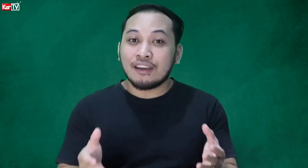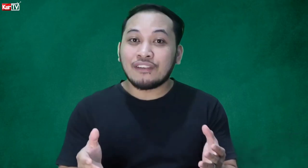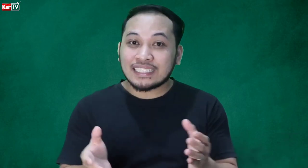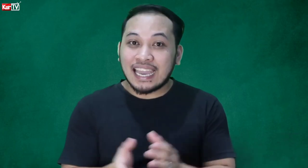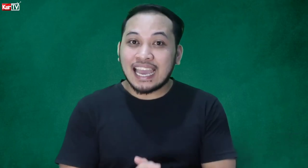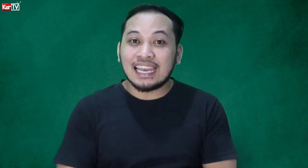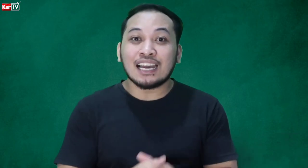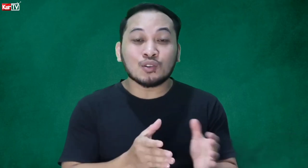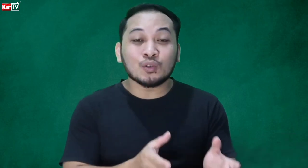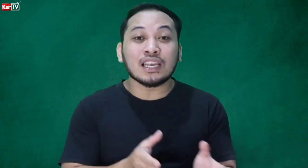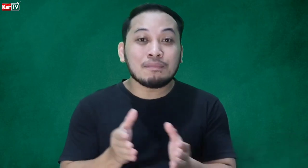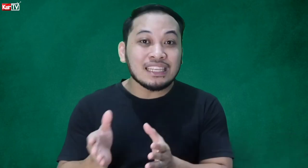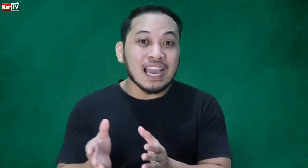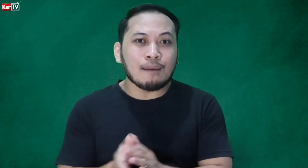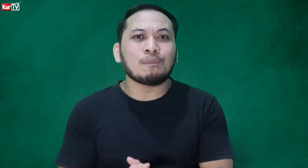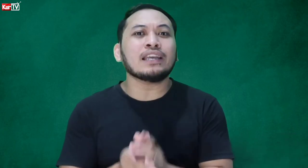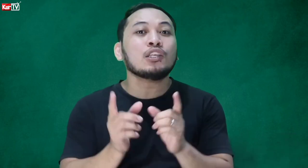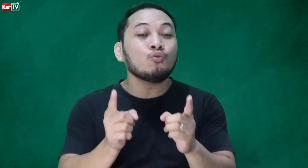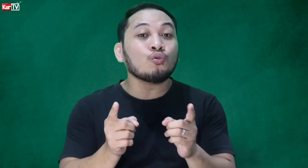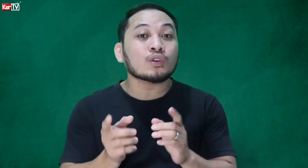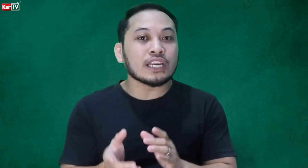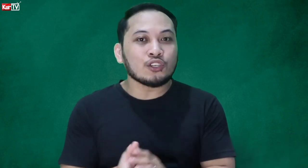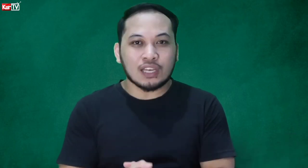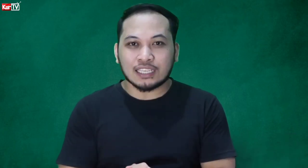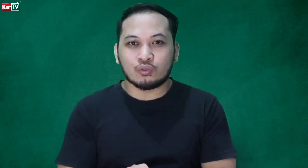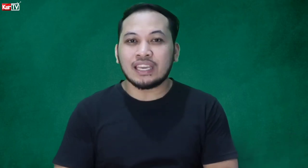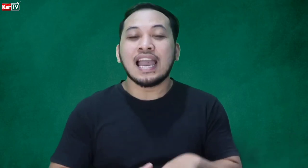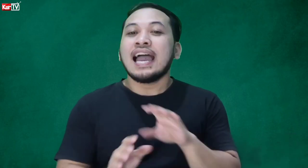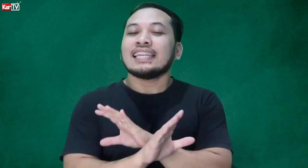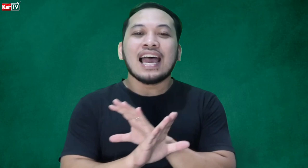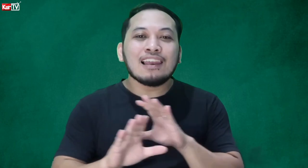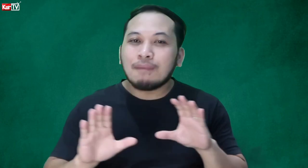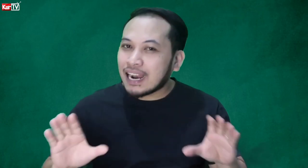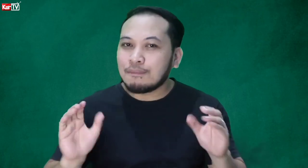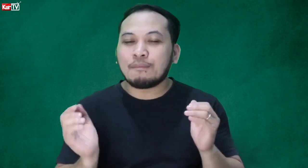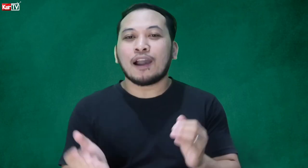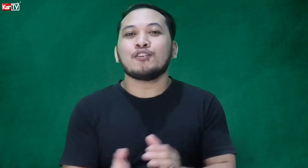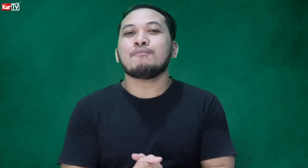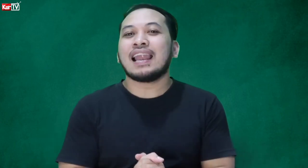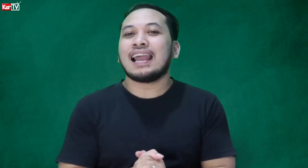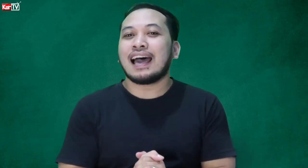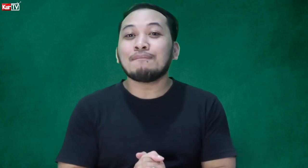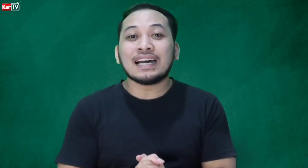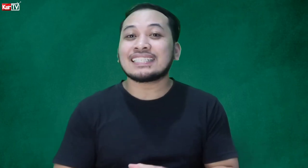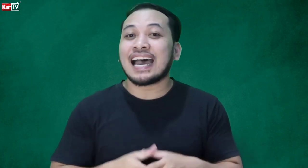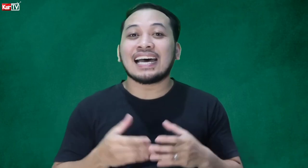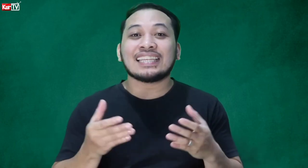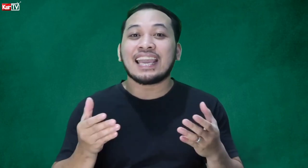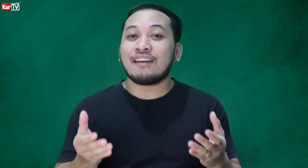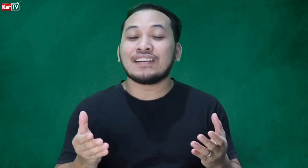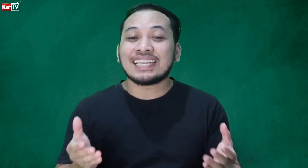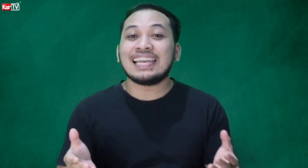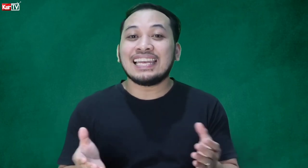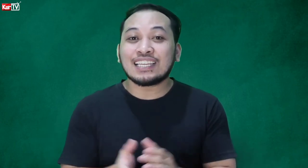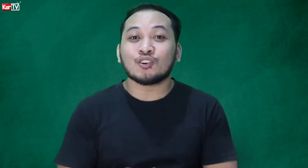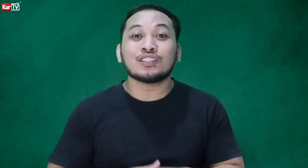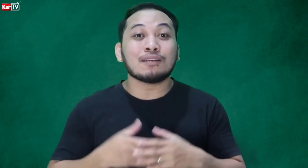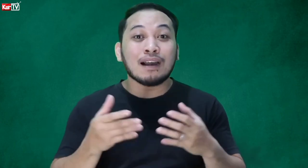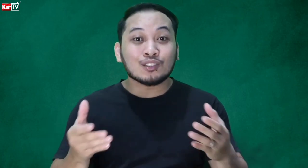FSL ng social media app na itinuro ko sa inyo last week dahil marami pa kayong manalaman sa ating FSL lesson sa mga